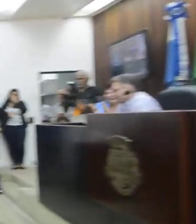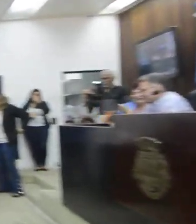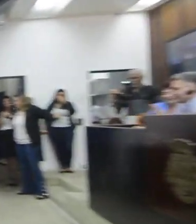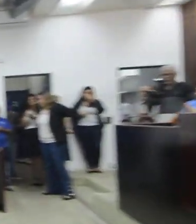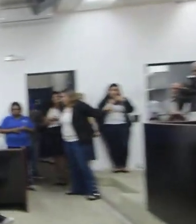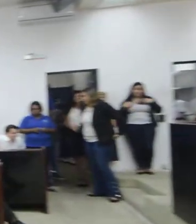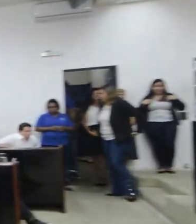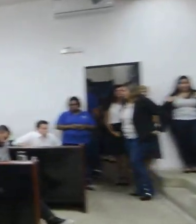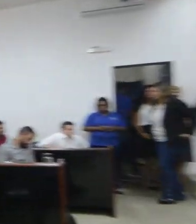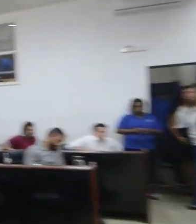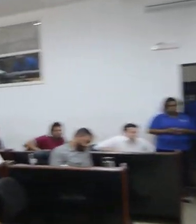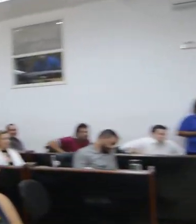Obrigado. Obrigado.